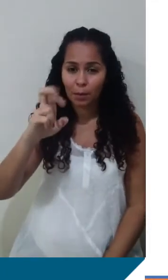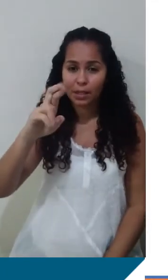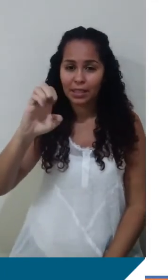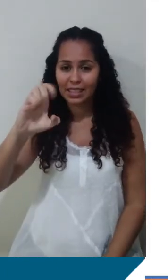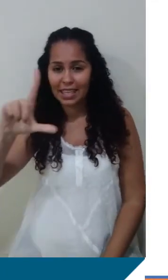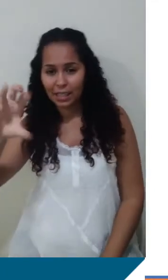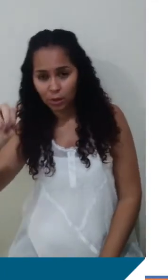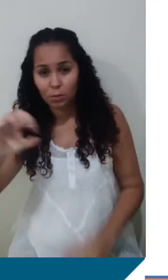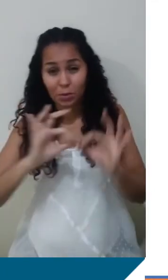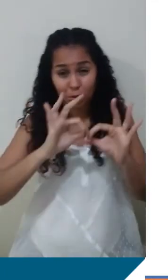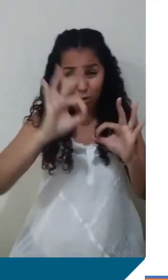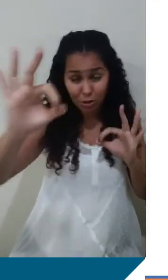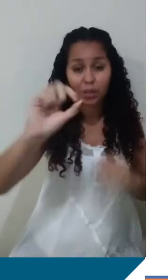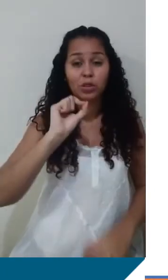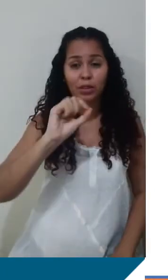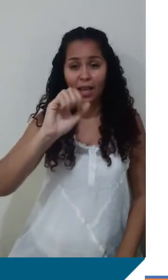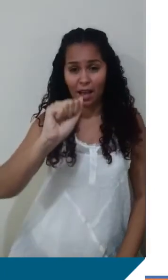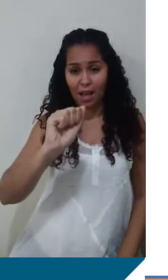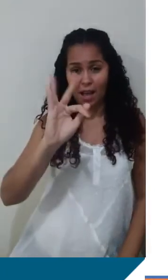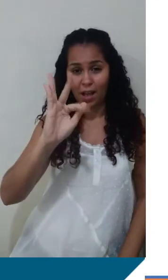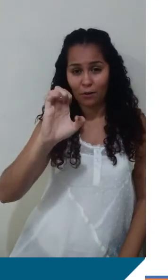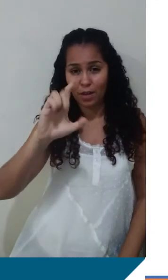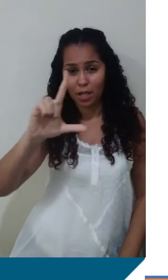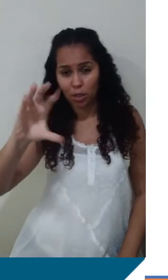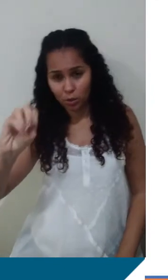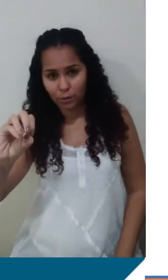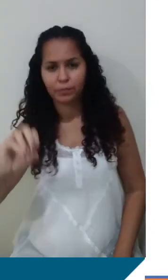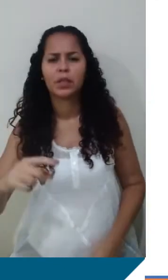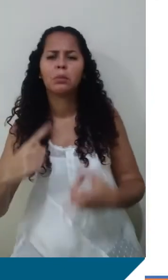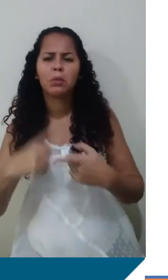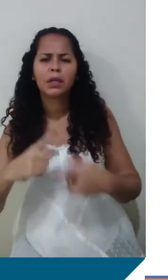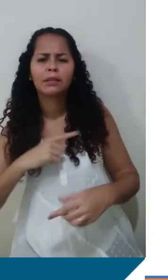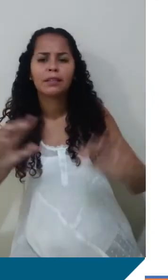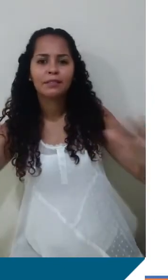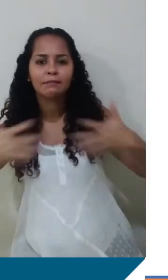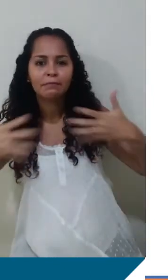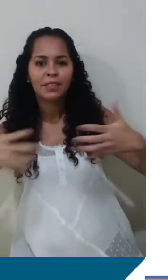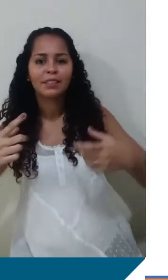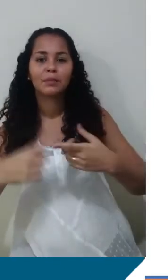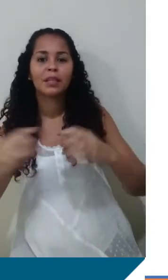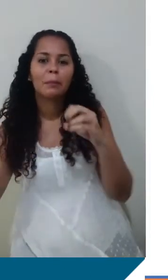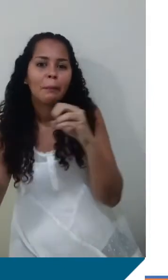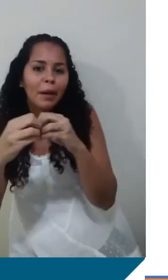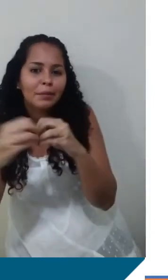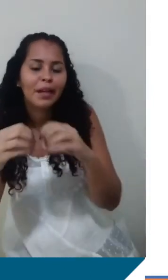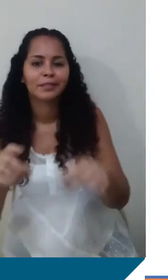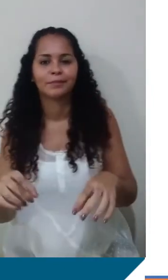E aí, a pensa no seguinte, beleza. Por que a gente tem verão? Porque a gente está no ponto mais próximo. Por que a gente tem inverno? Porque a gente está no ponto mais